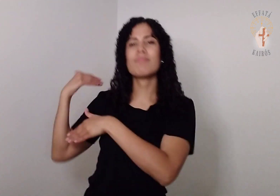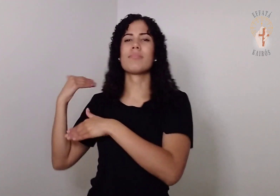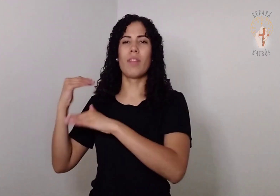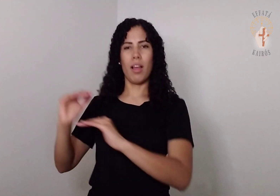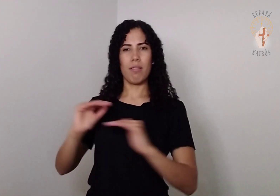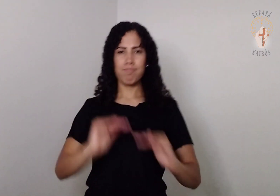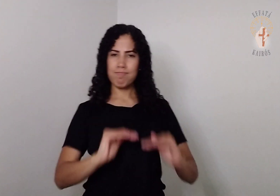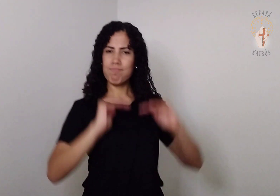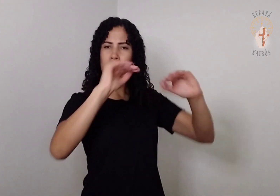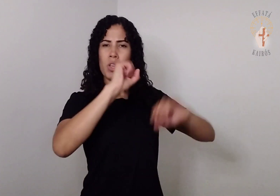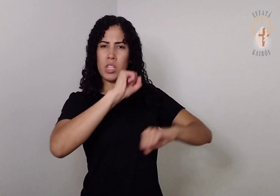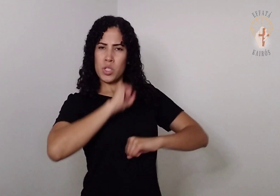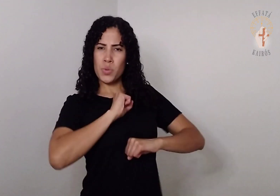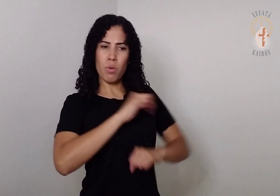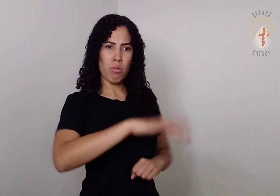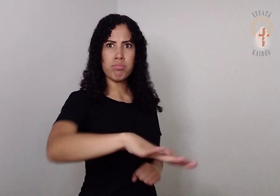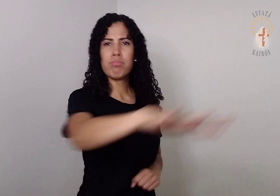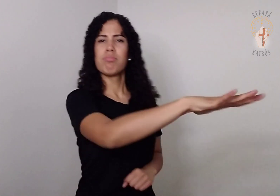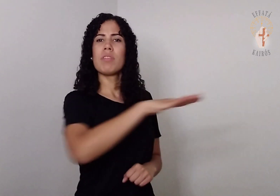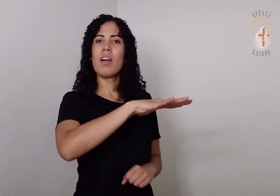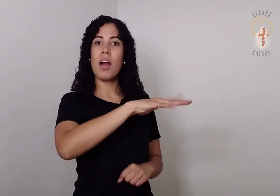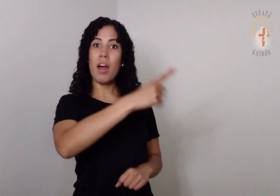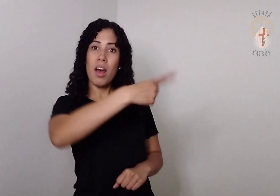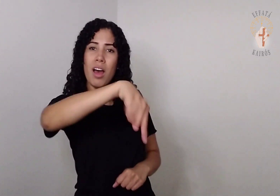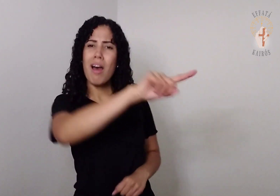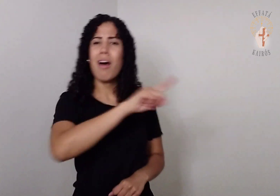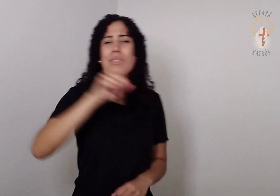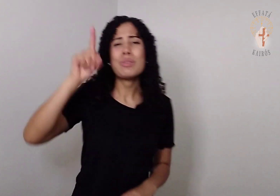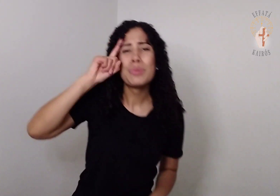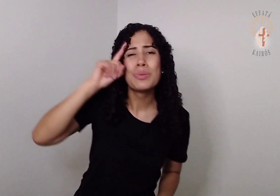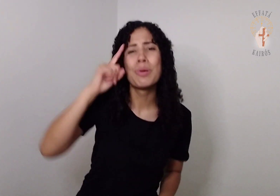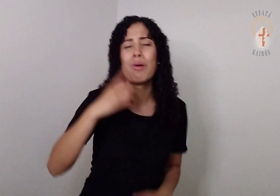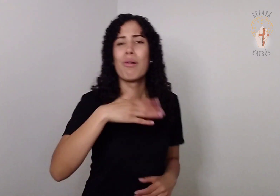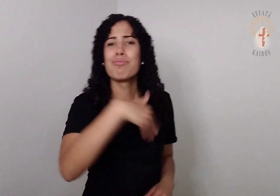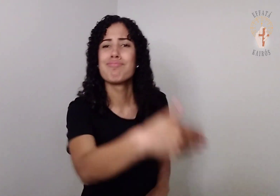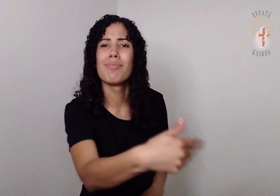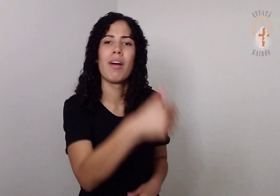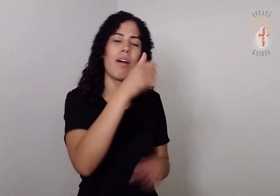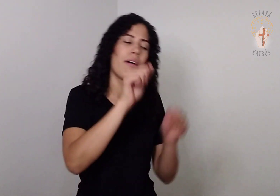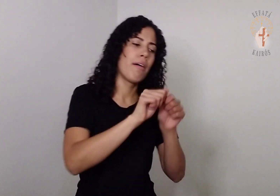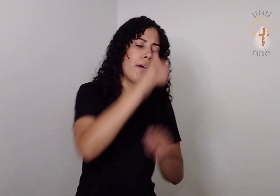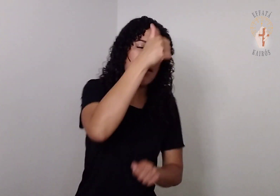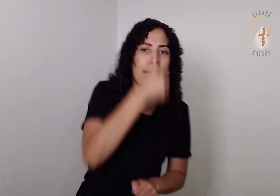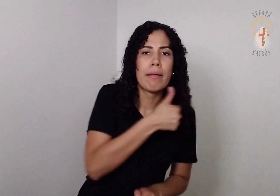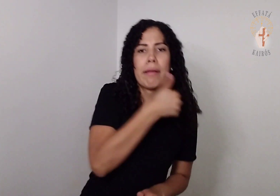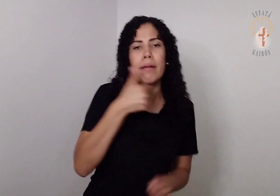Ele não precisa, como os sumos sacerdotes,